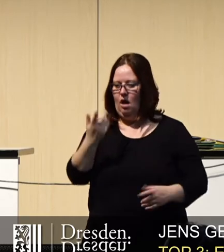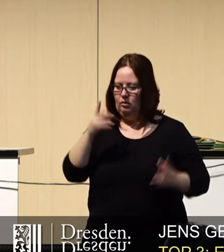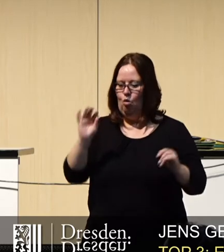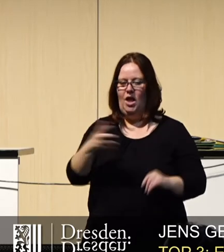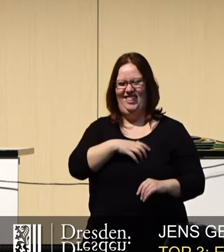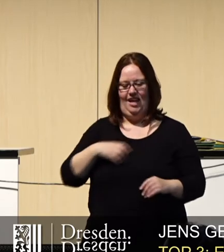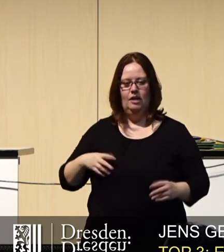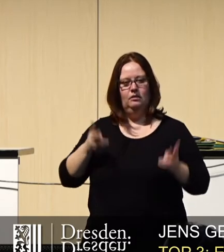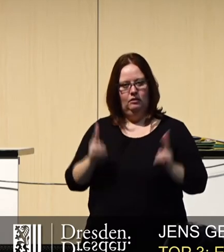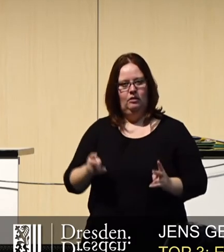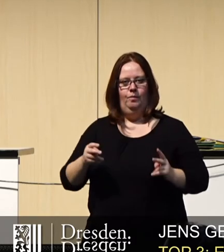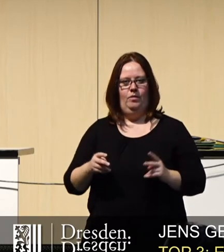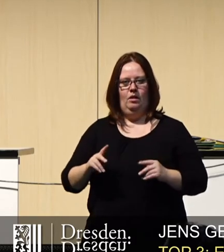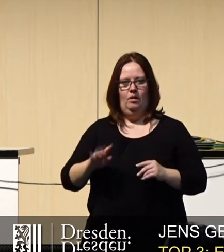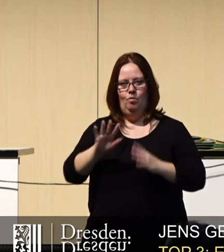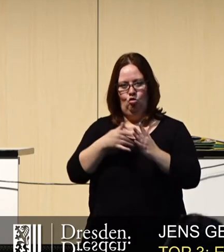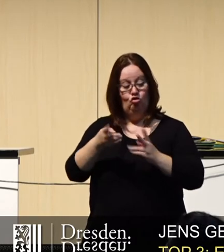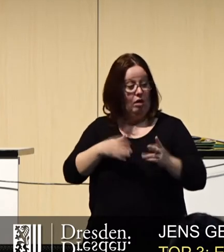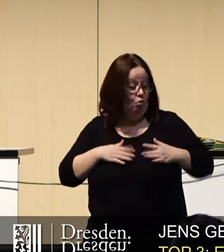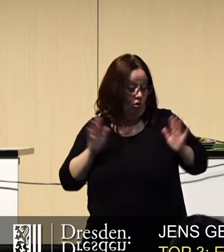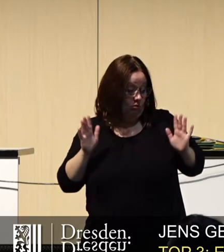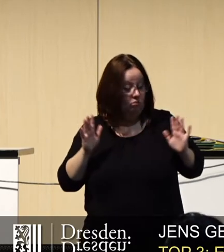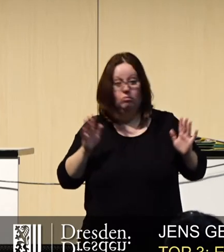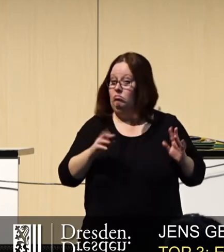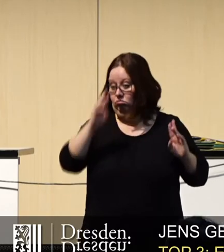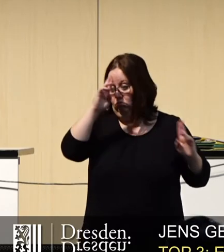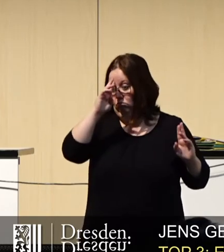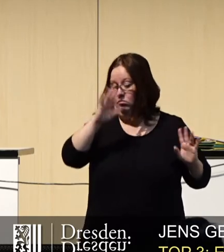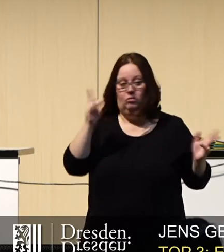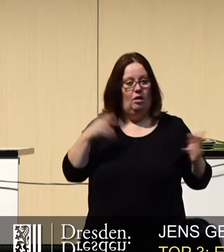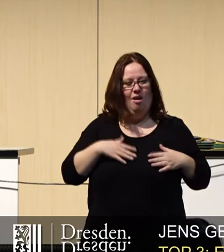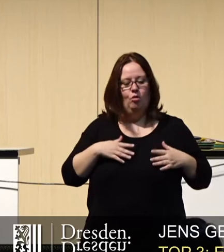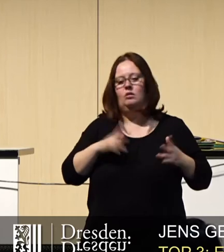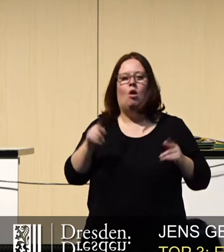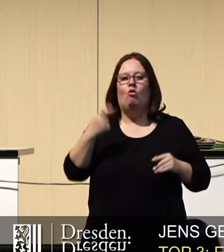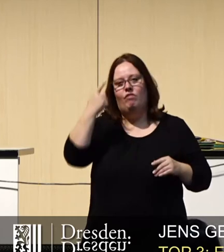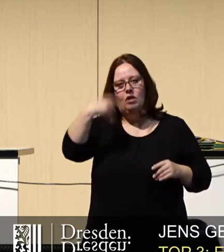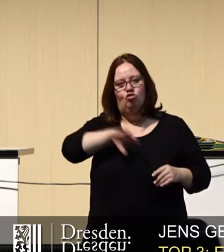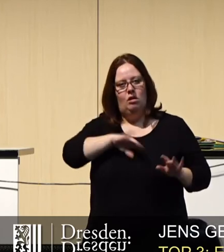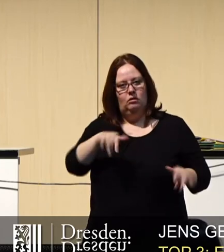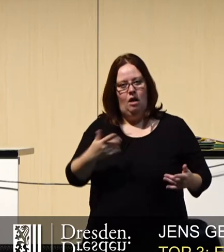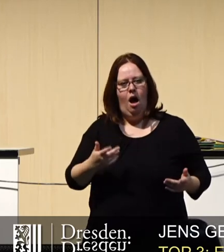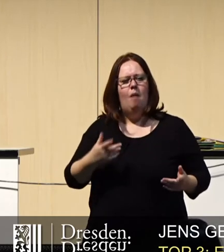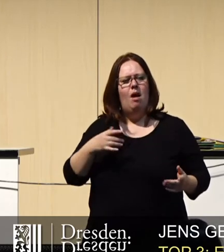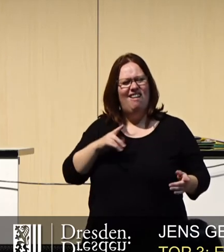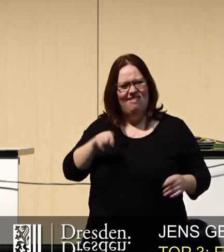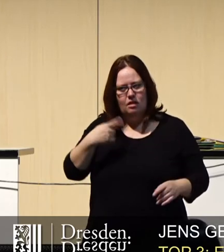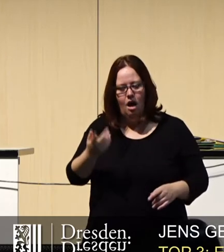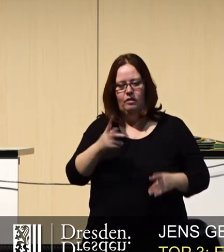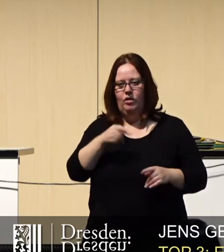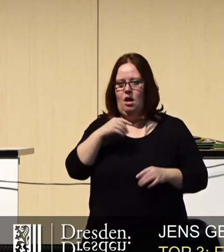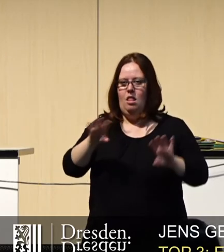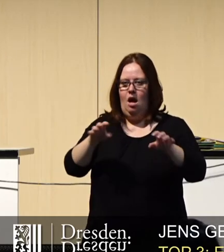machen Dresden als Musterstadt, was ich prinzipiell absolut vollkommen in Unterzüge, ich sehe auch Chancen darin. Aber wenn man dann wieder